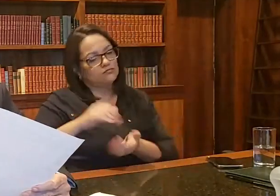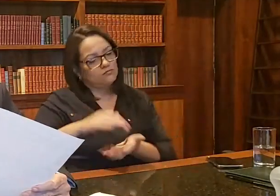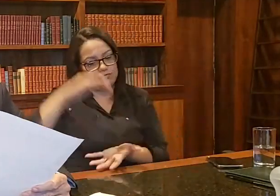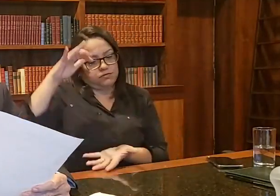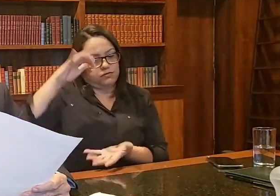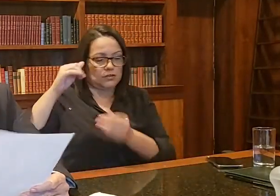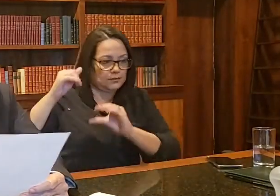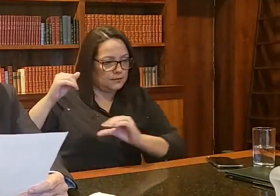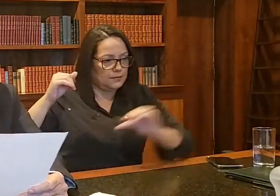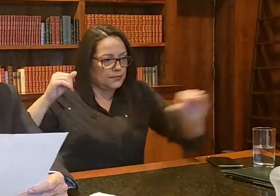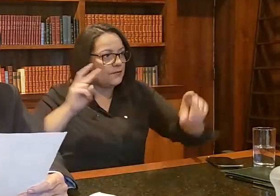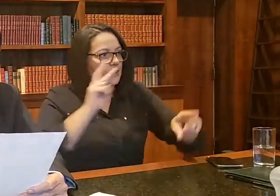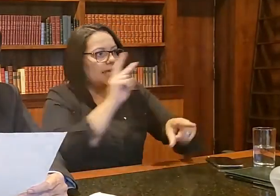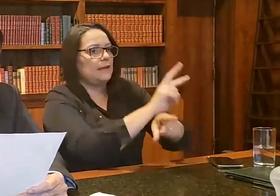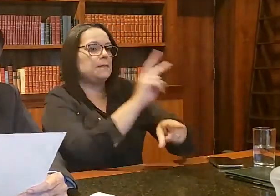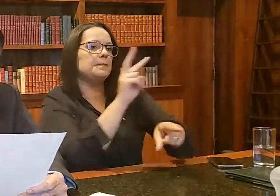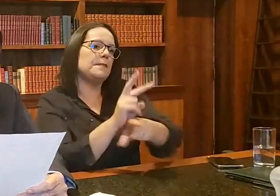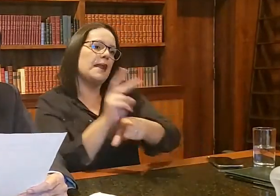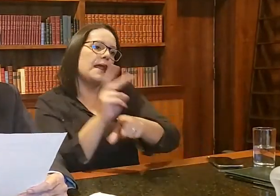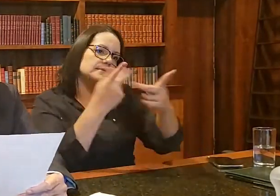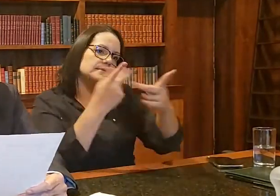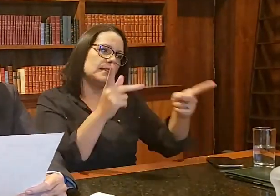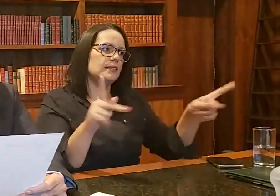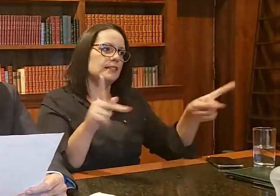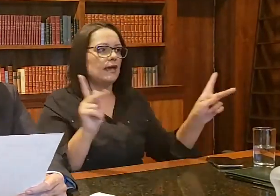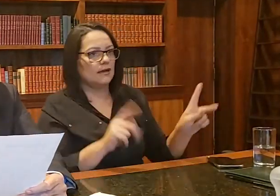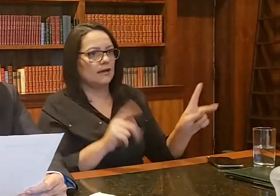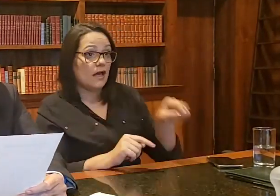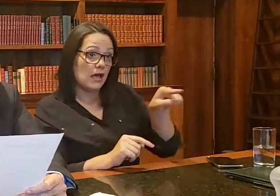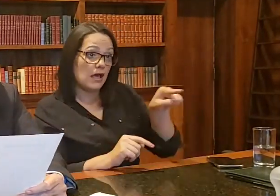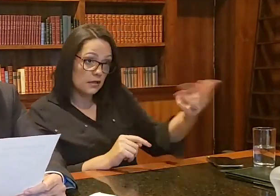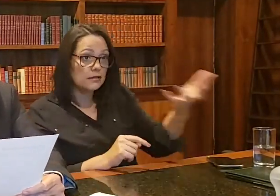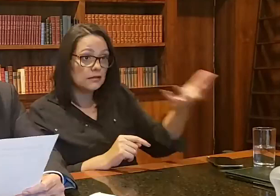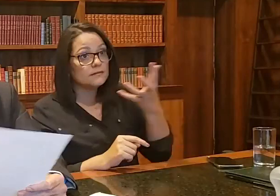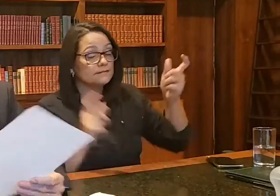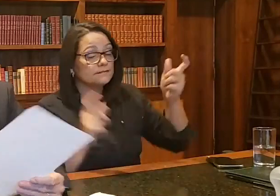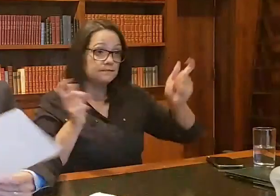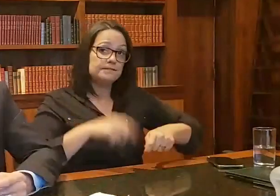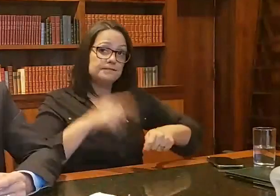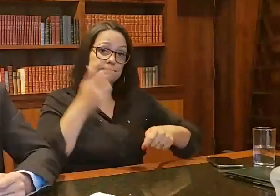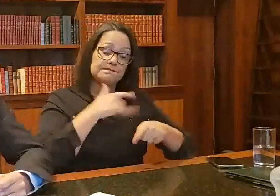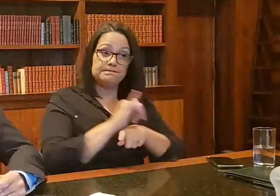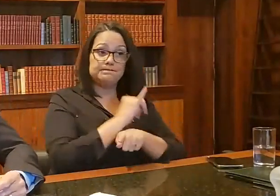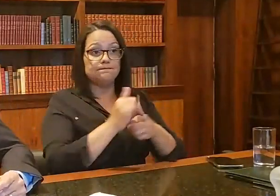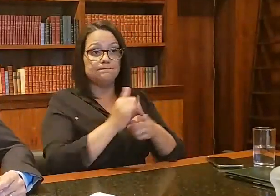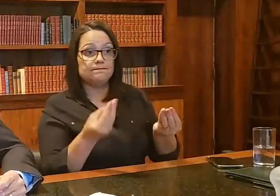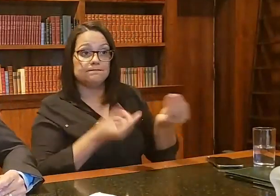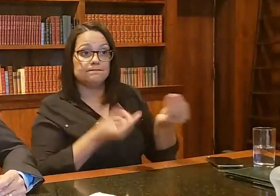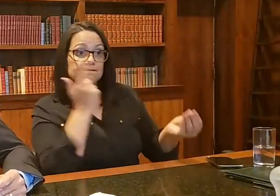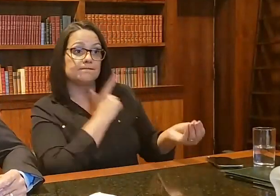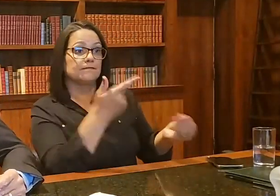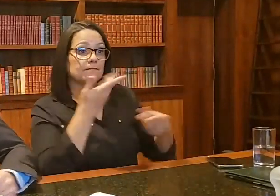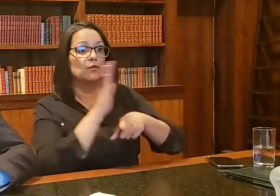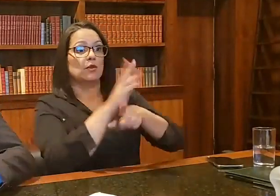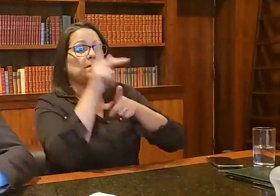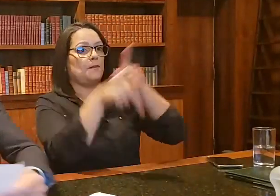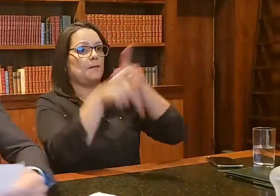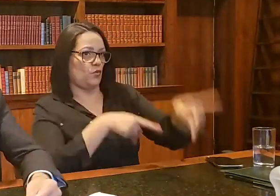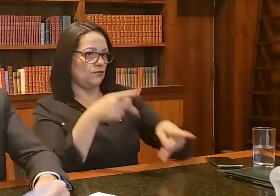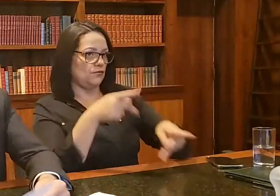mesmas para que ela possa ter mais meios para melhor atender a população.